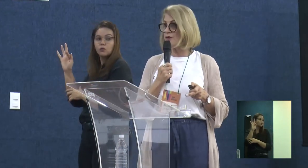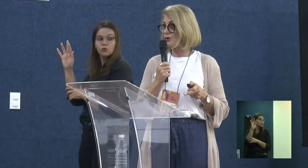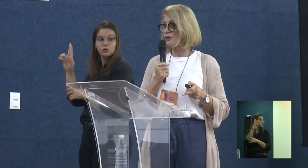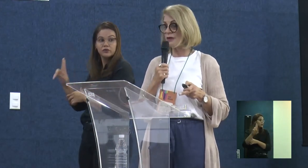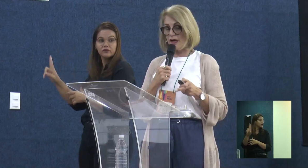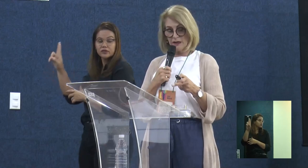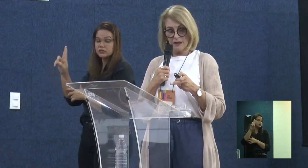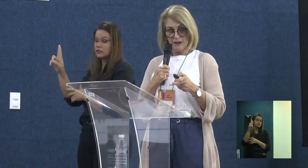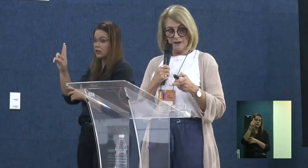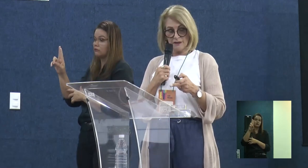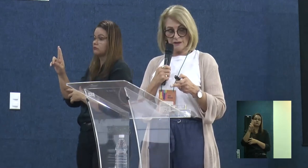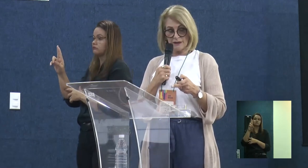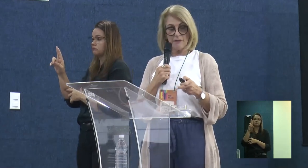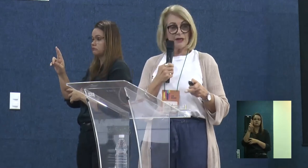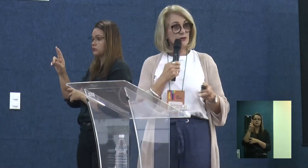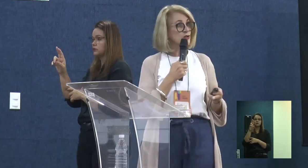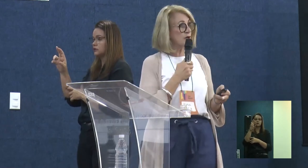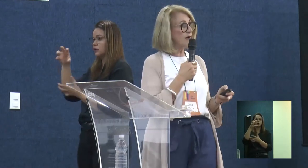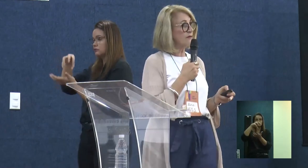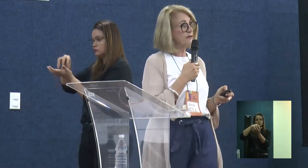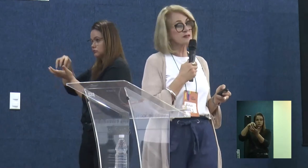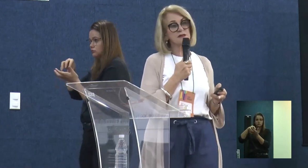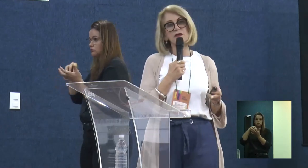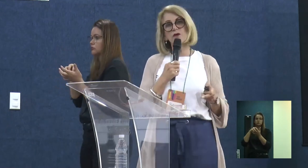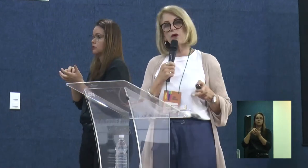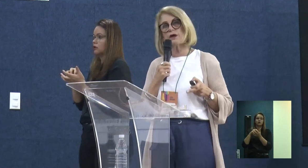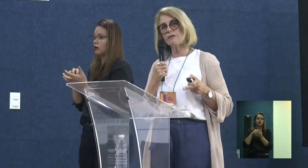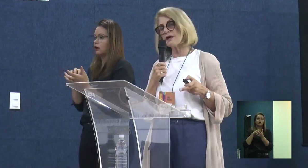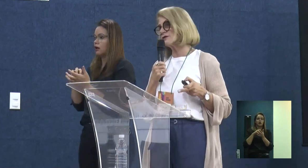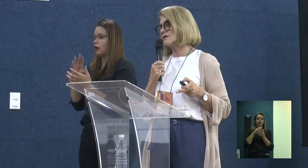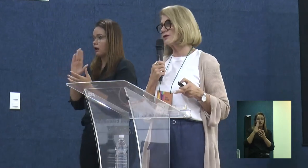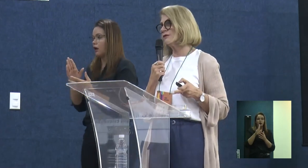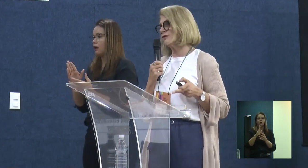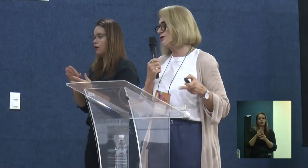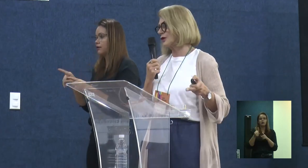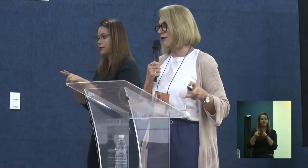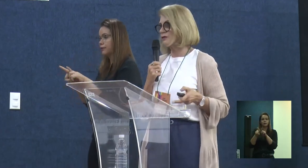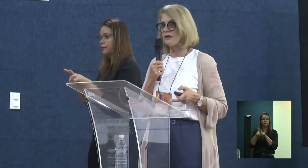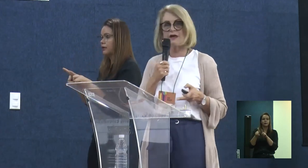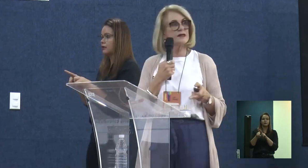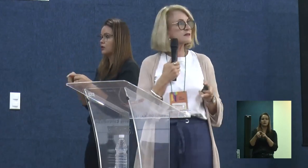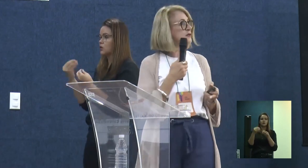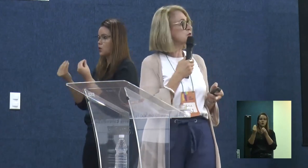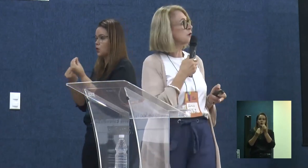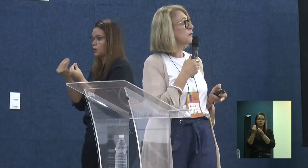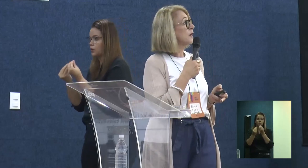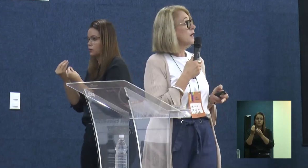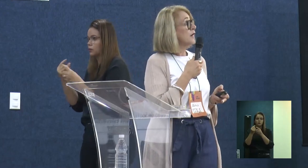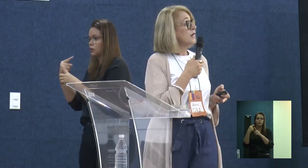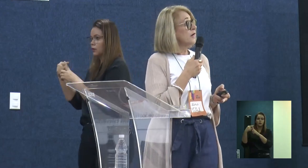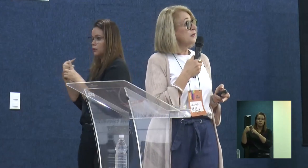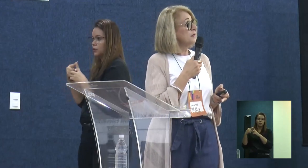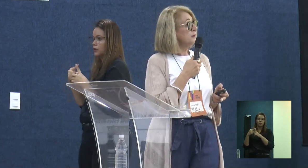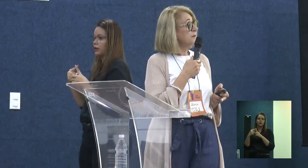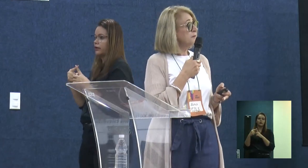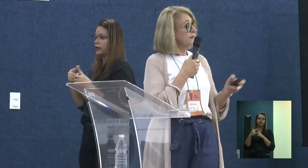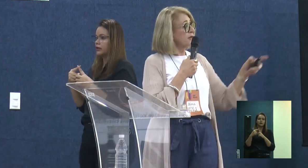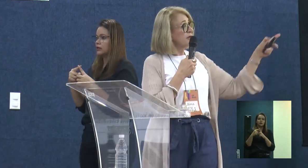portuária, e a gente está trabalhando já, vai fazer agora, mais de 20 anos, nessa região.